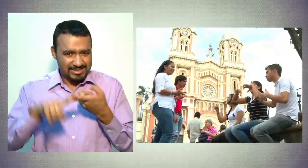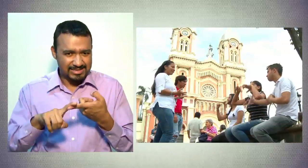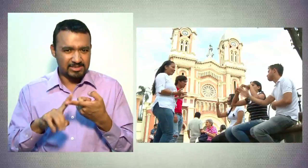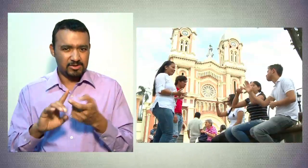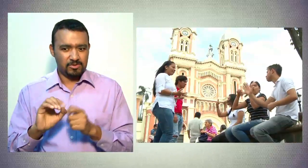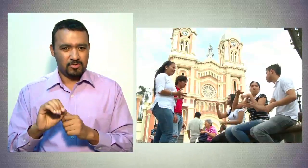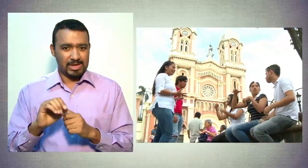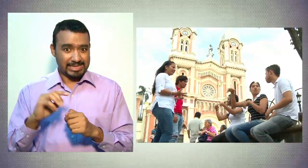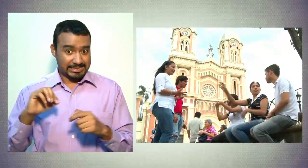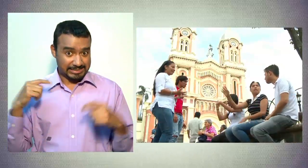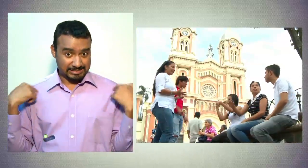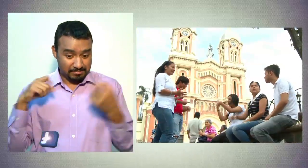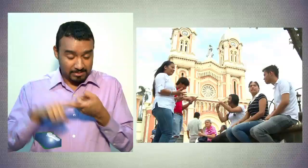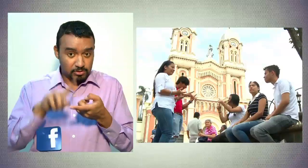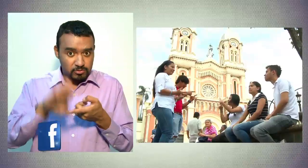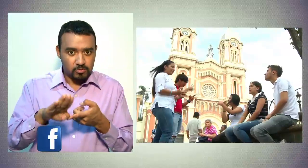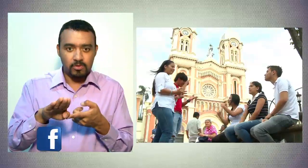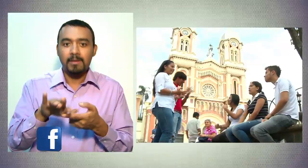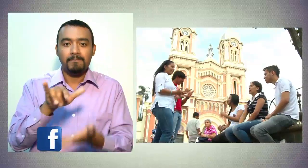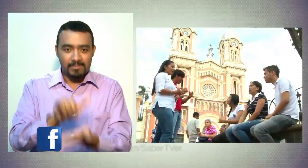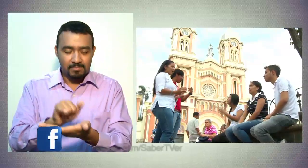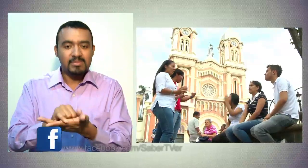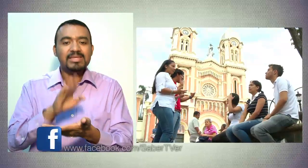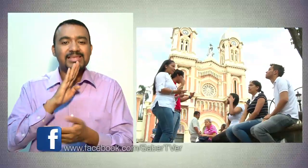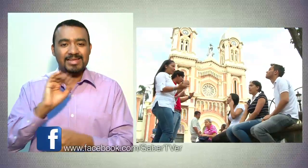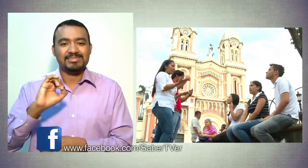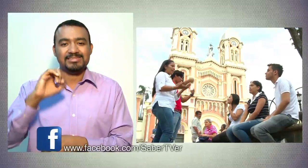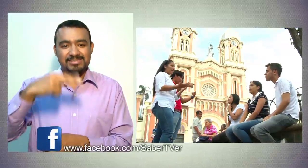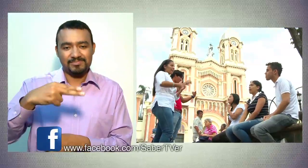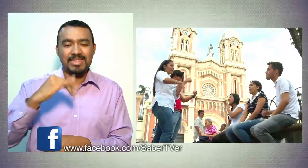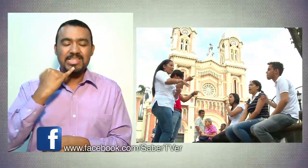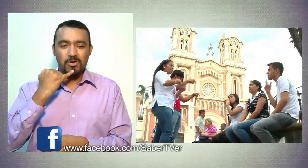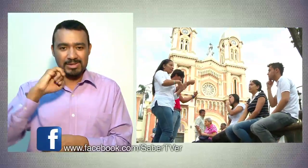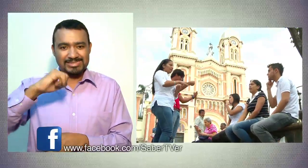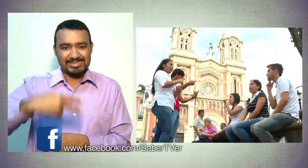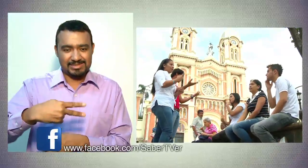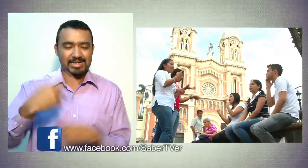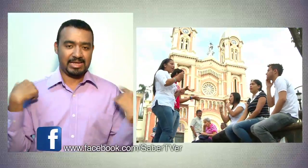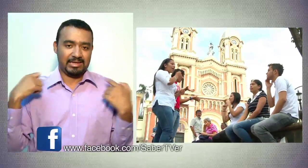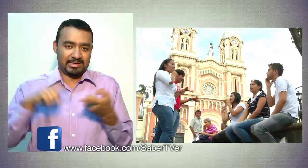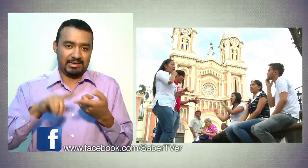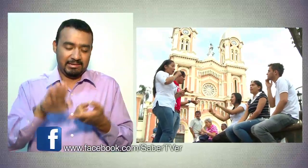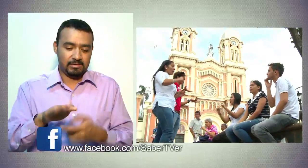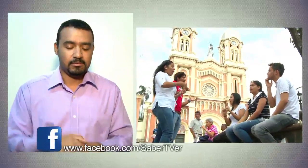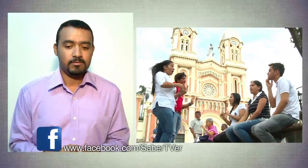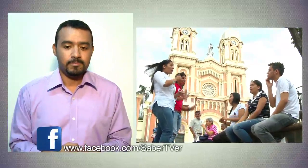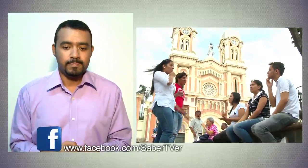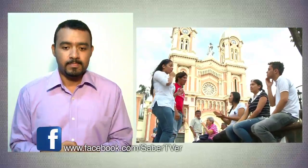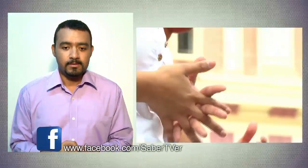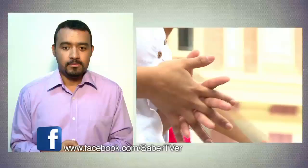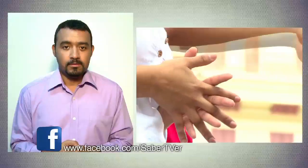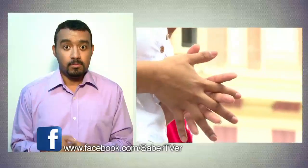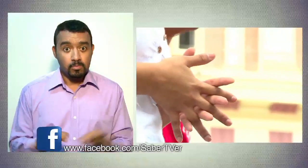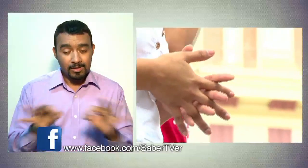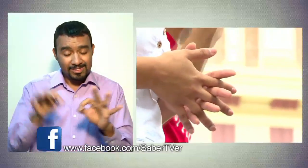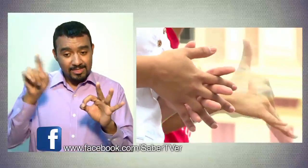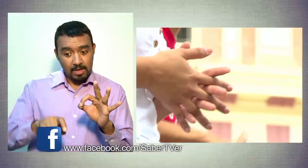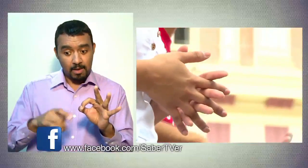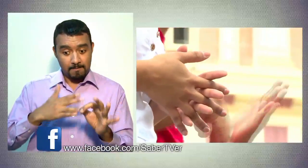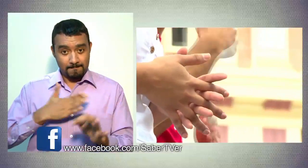conocen algo del español, pero que aún para ellos el español es su segunda lengua. Entonces, si tenemos información en nuestra primera